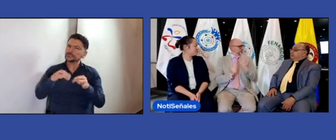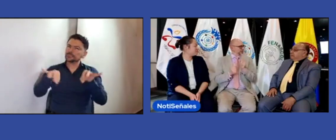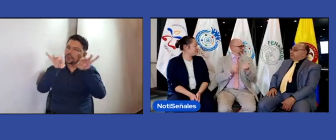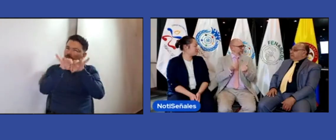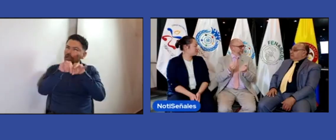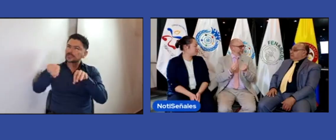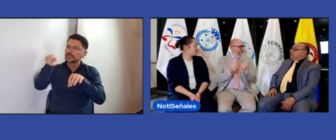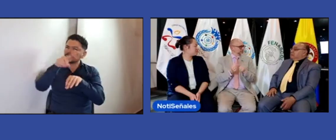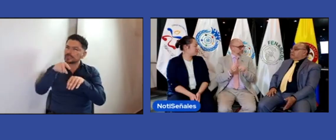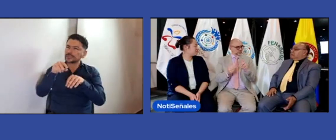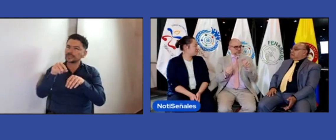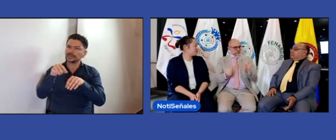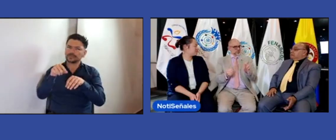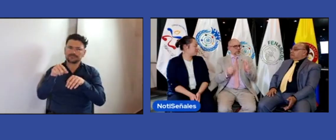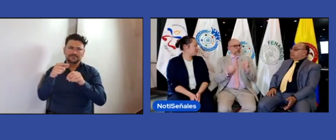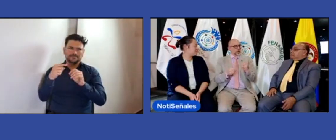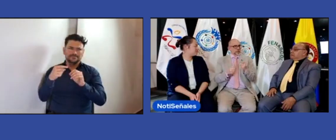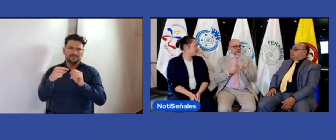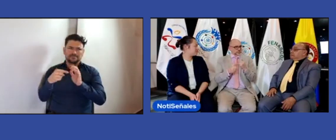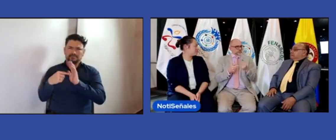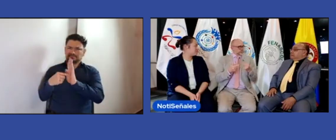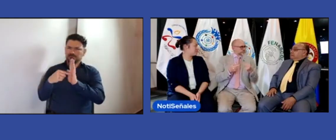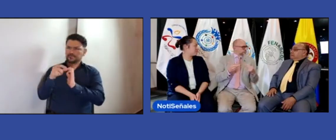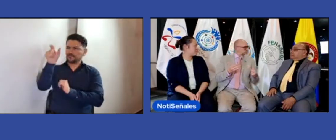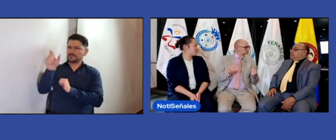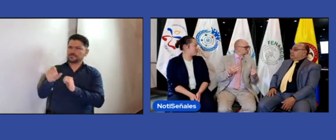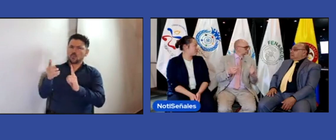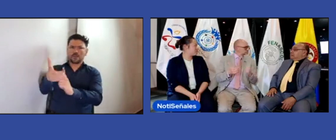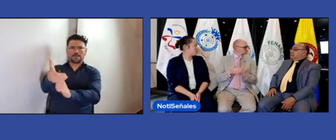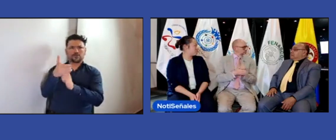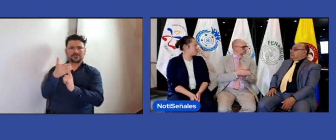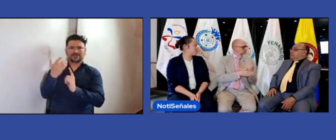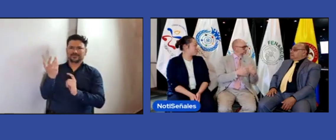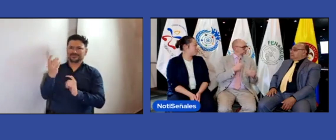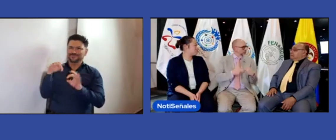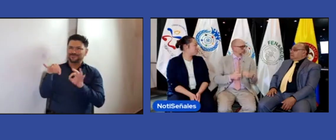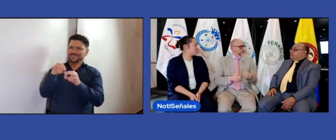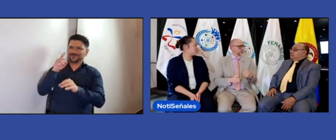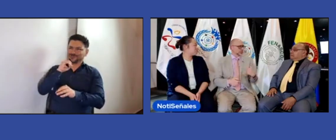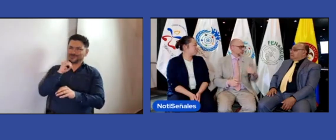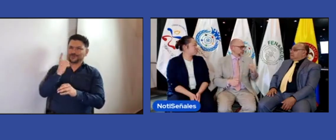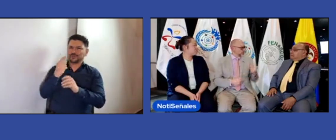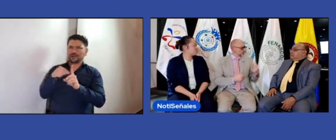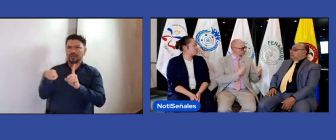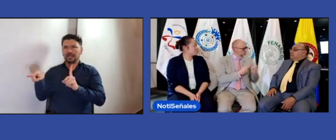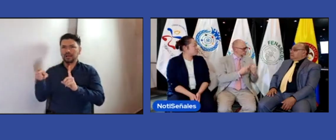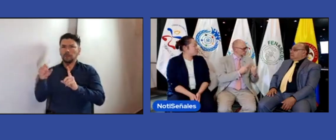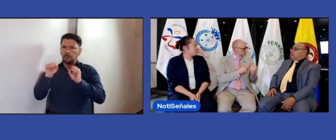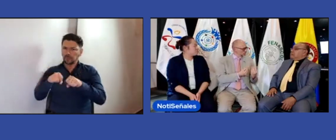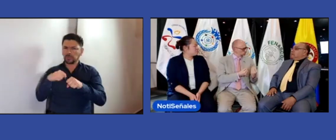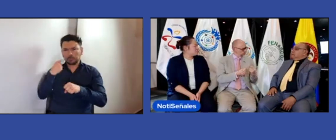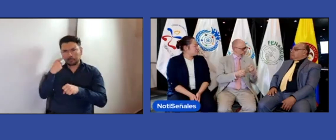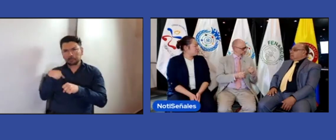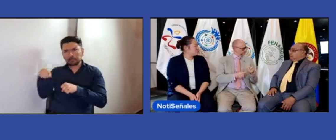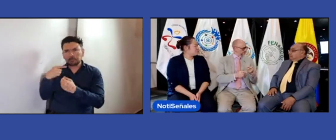esto tienen que preguntarlo con una asamblea específica hay unos miembros yo creo que